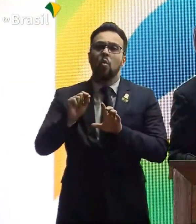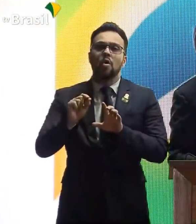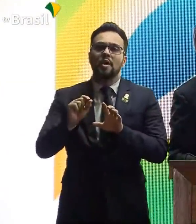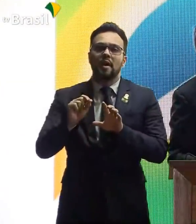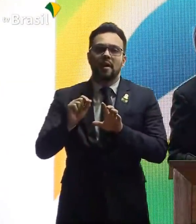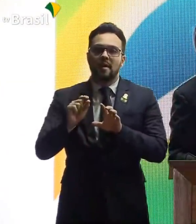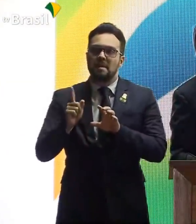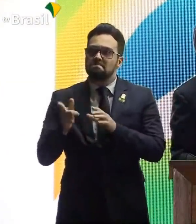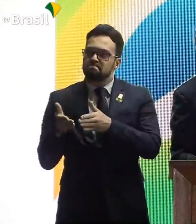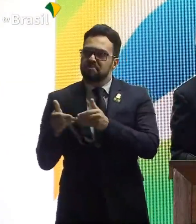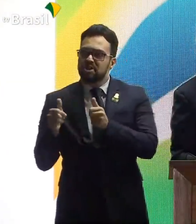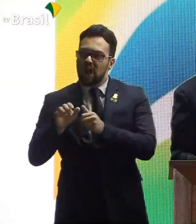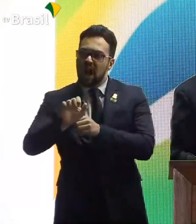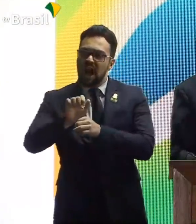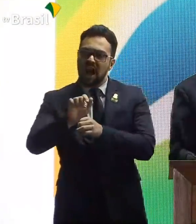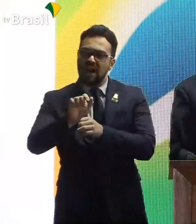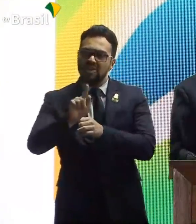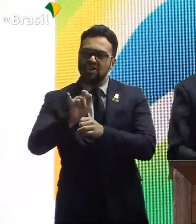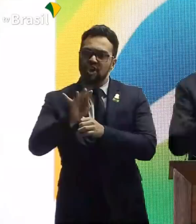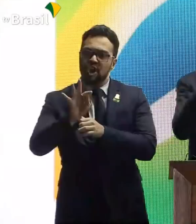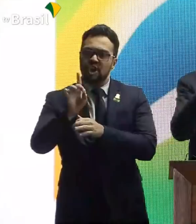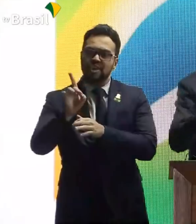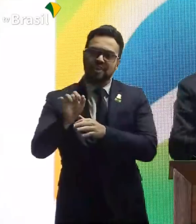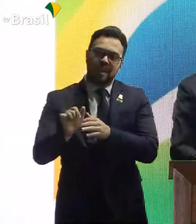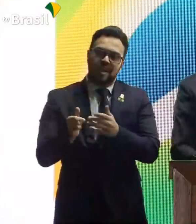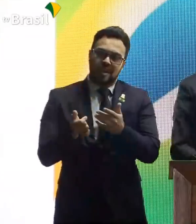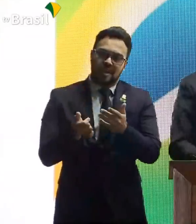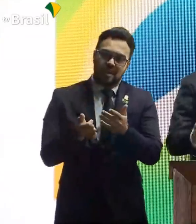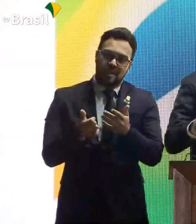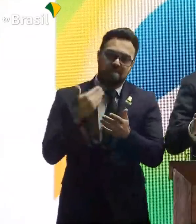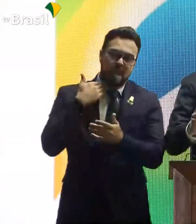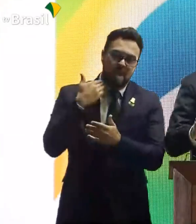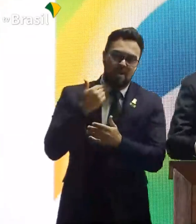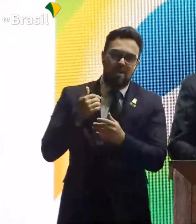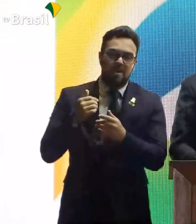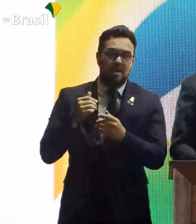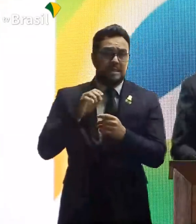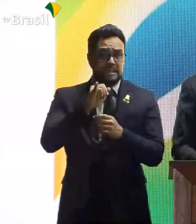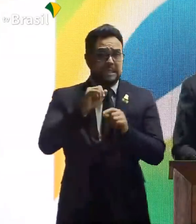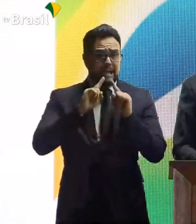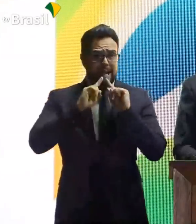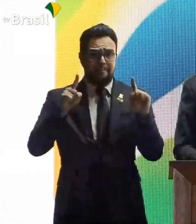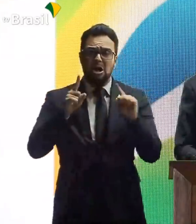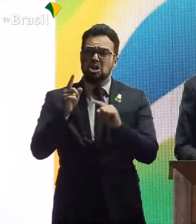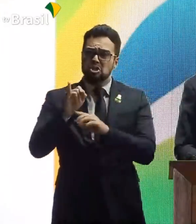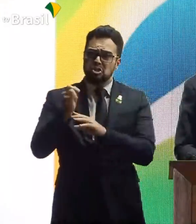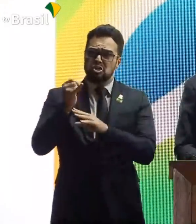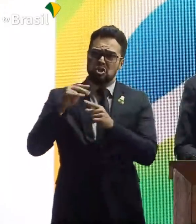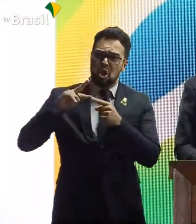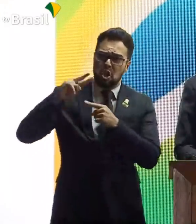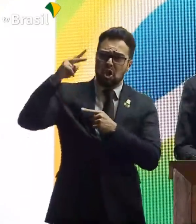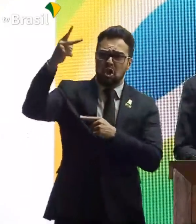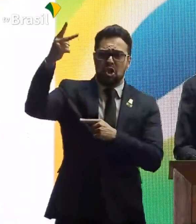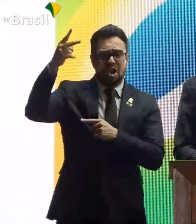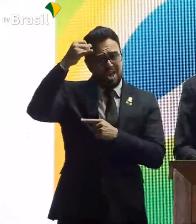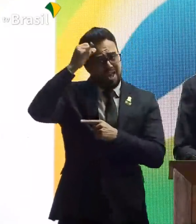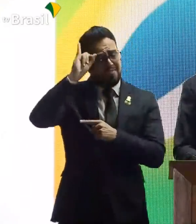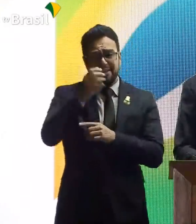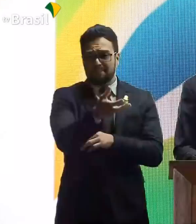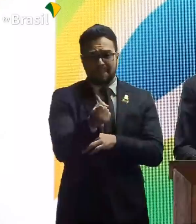agiota ou de banco. Falou, Pedro? Então, quem está reclamando do juros lá em cima é só não pegar, pô. É muito simples.